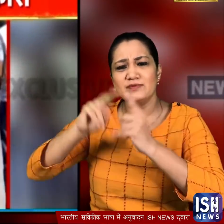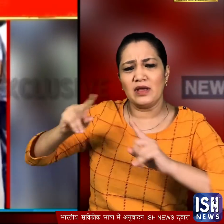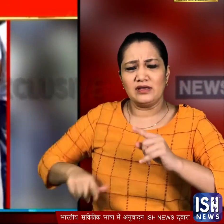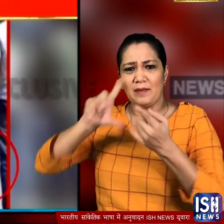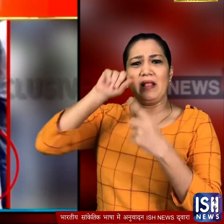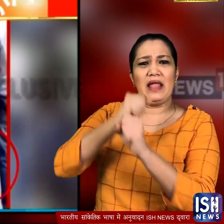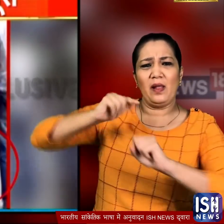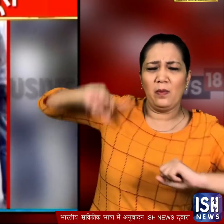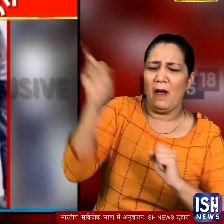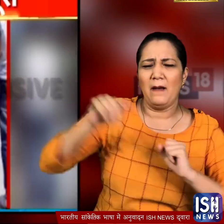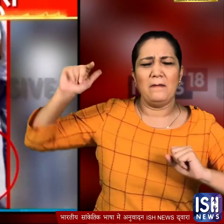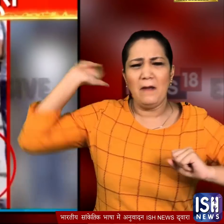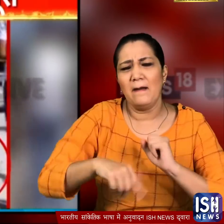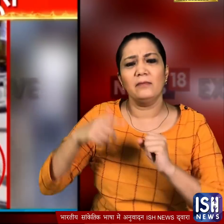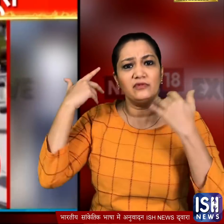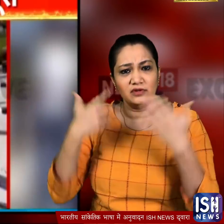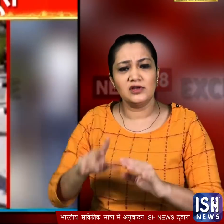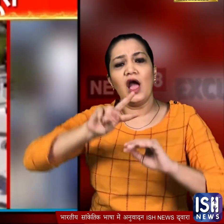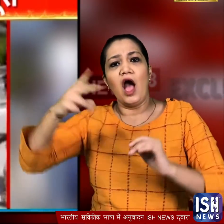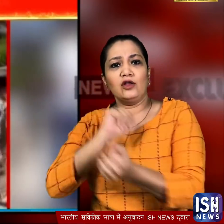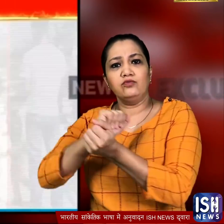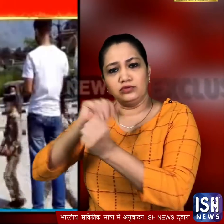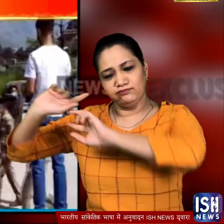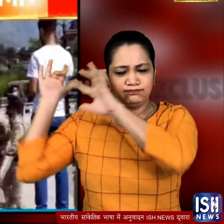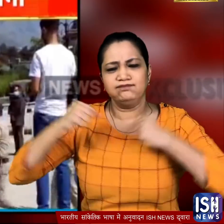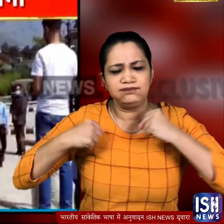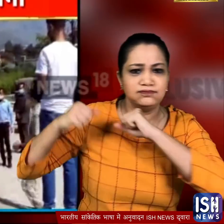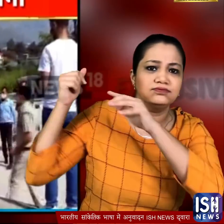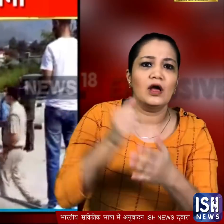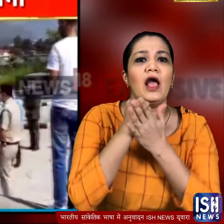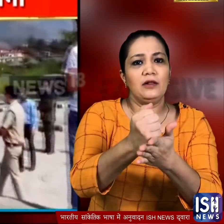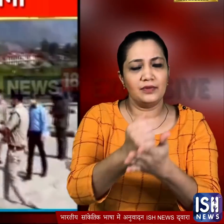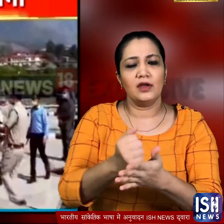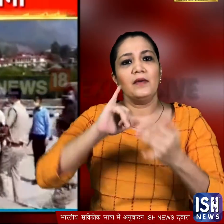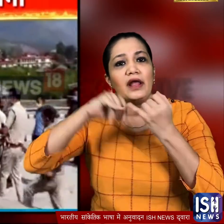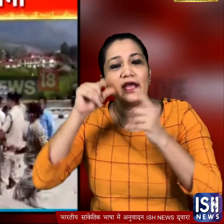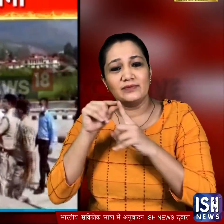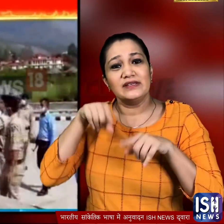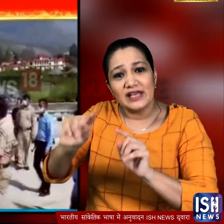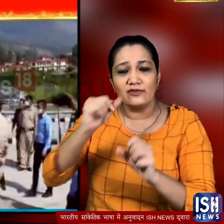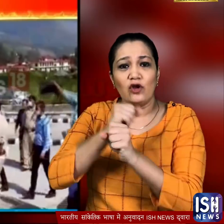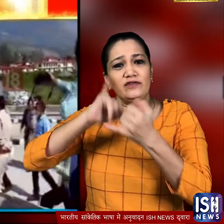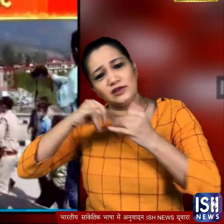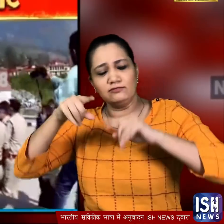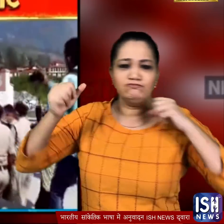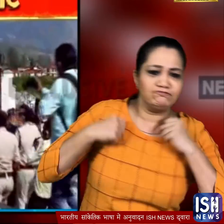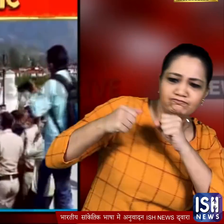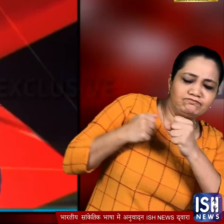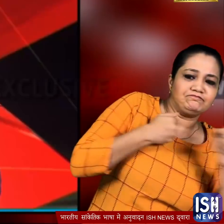से मारना शुरू कर दिया तभी खाकी वर्दी में कुछ और पुलिस अधिकारी भी दोड़ते हुए पहुँचे लेकिन एसपी गौरव सिंग खुद भागते हुए दूर चले गए यह पूरी